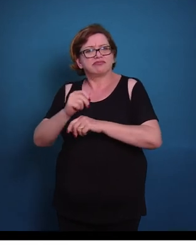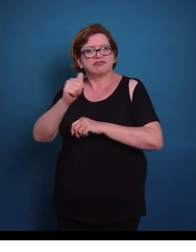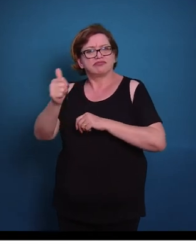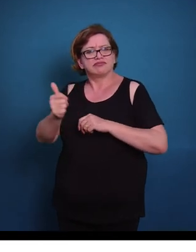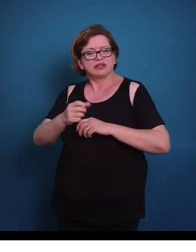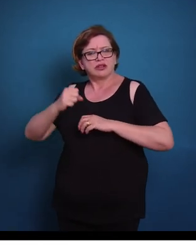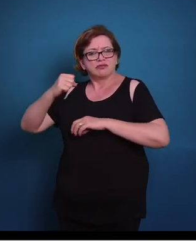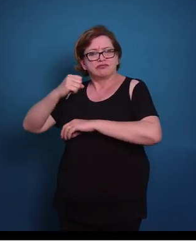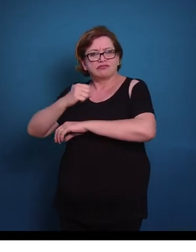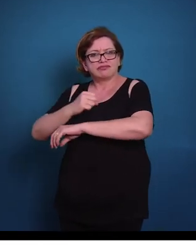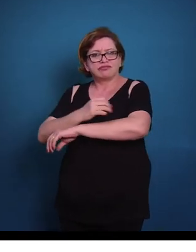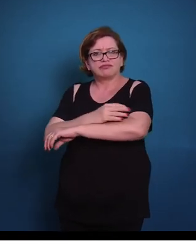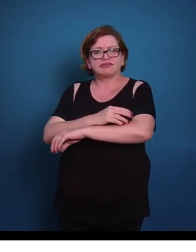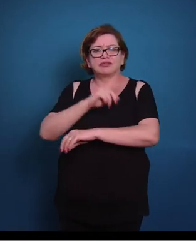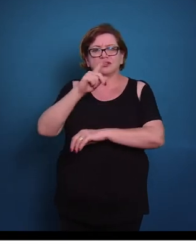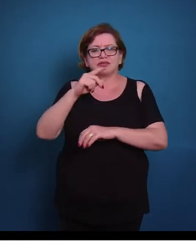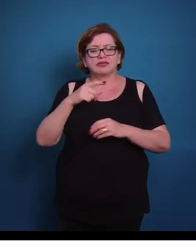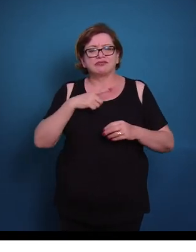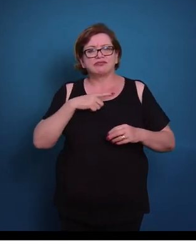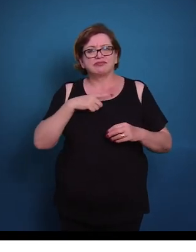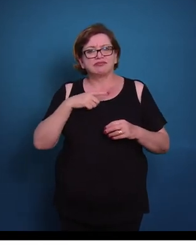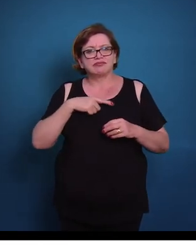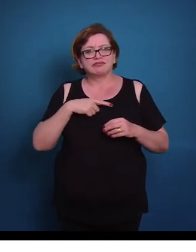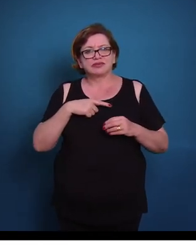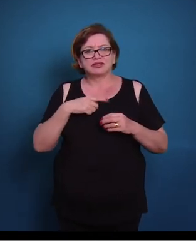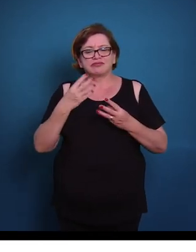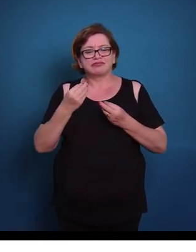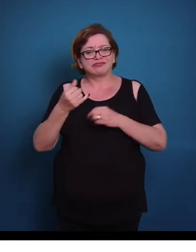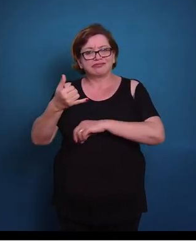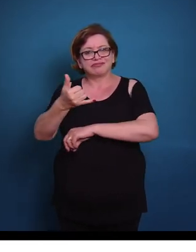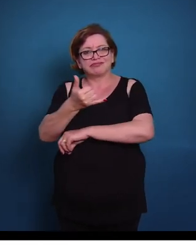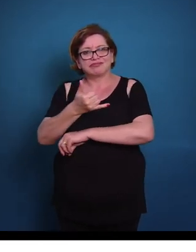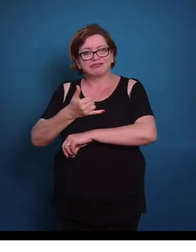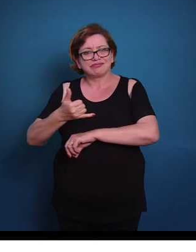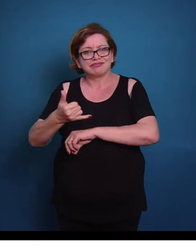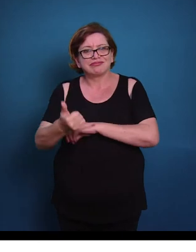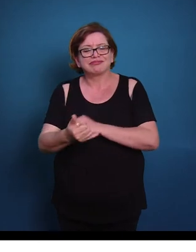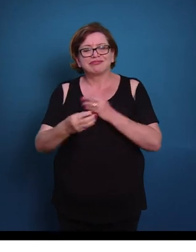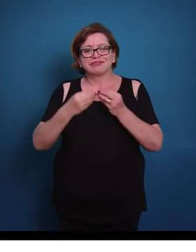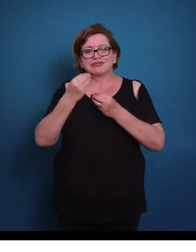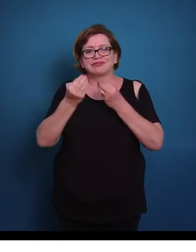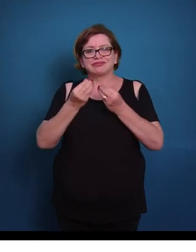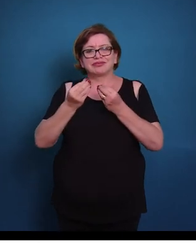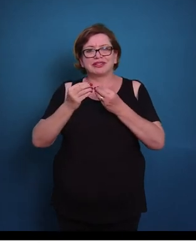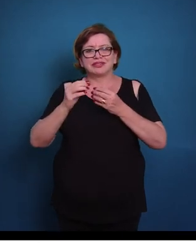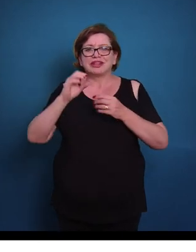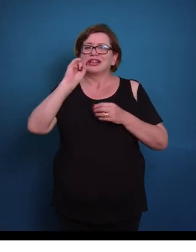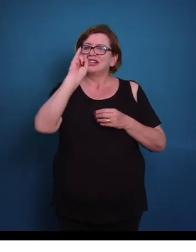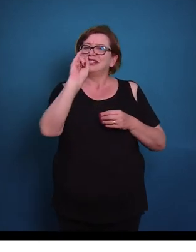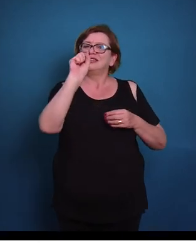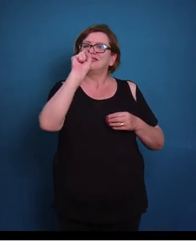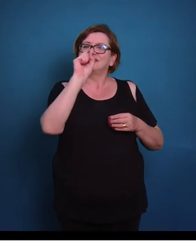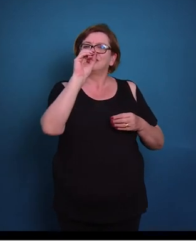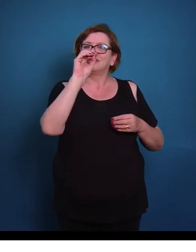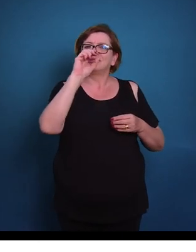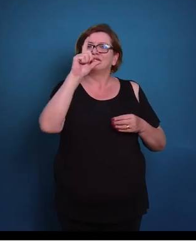nesse caso. Então essas células são ricas em gordura, então elas vão formar um sistema isolante. Aqui nós temos um corte,